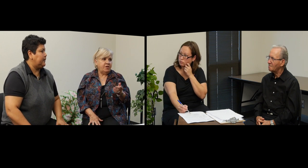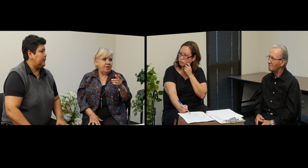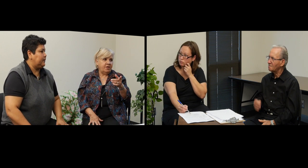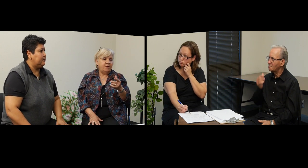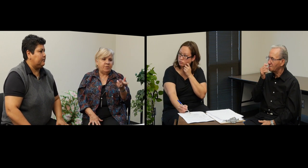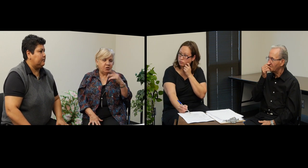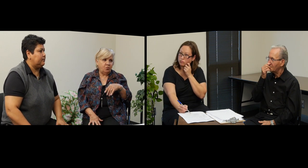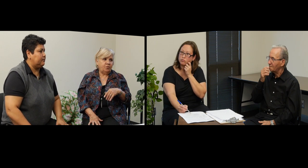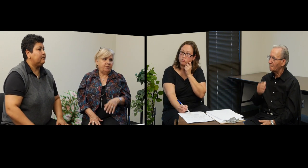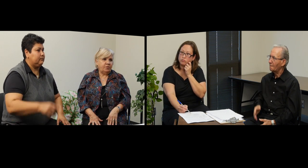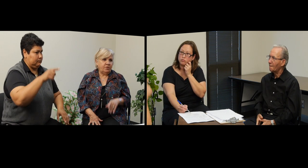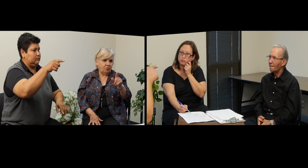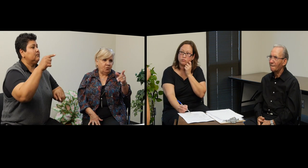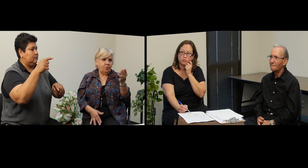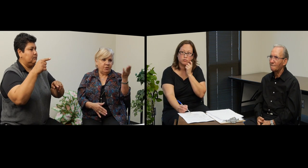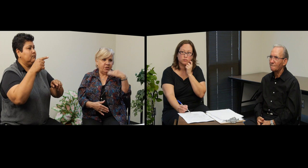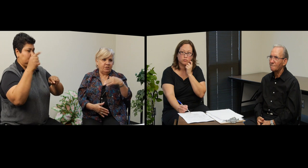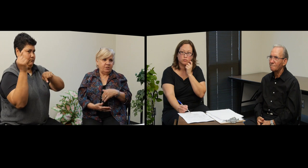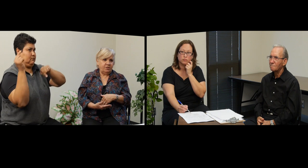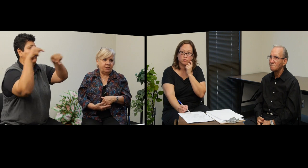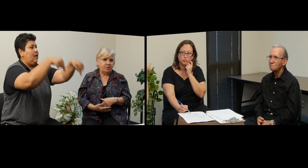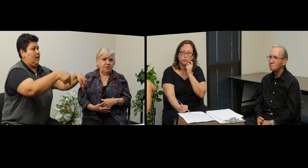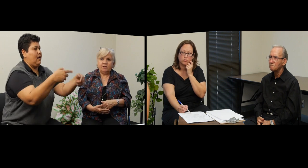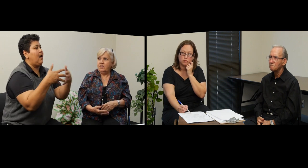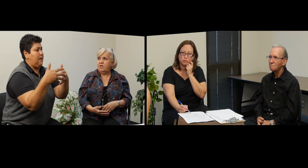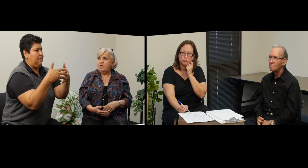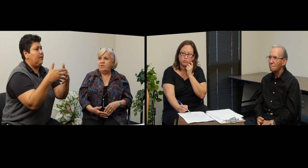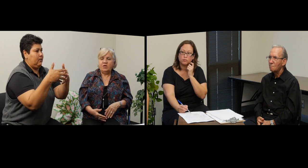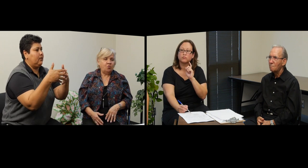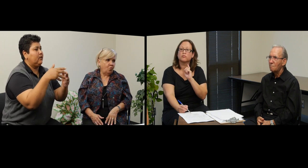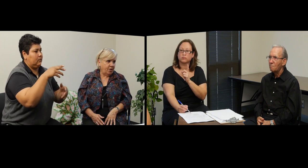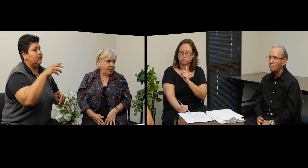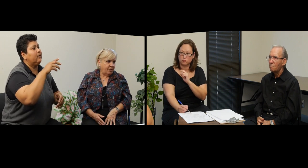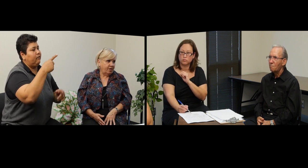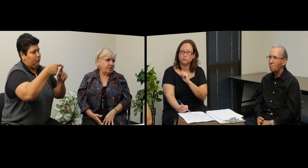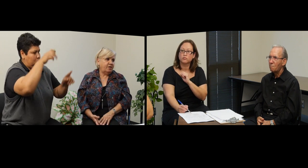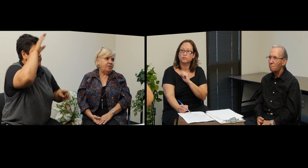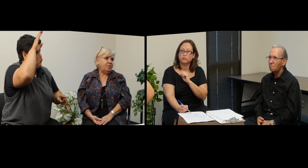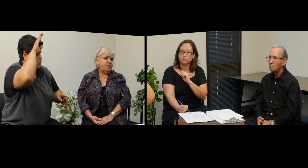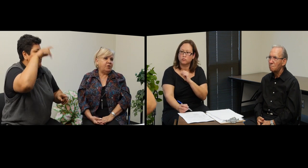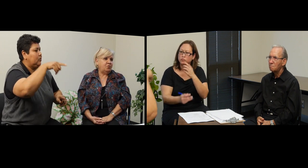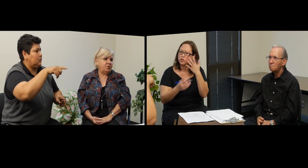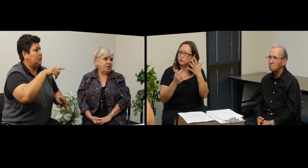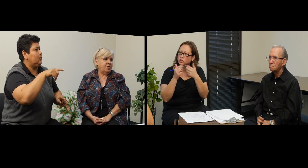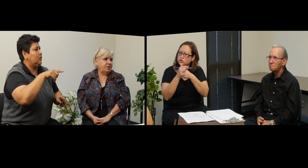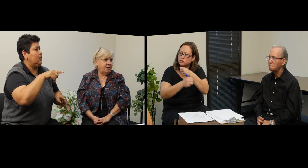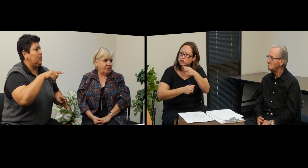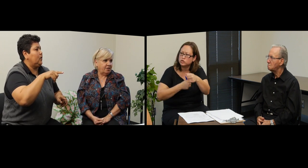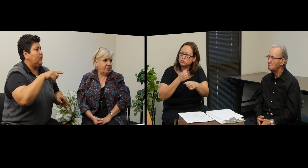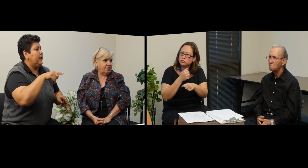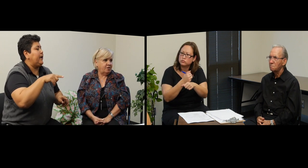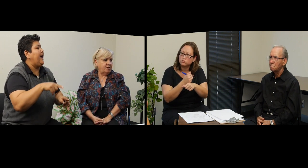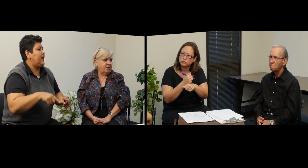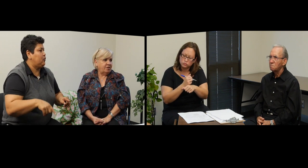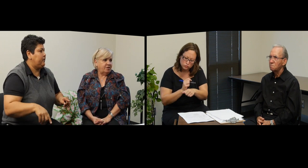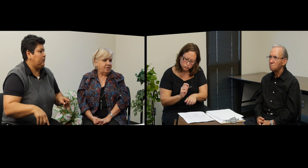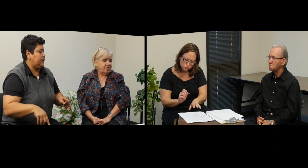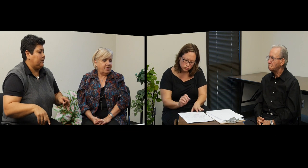vino, tú viniste de, de Cuba, pero ya, ya. ¿Qué año vino aquí?